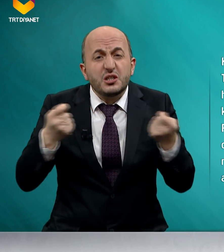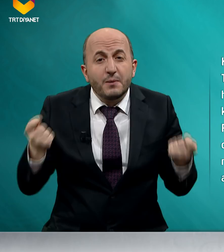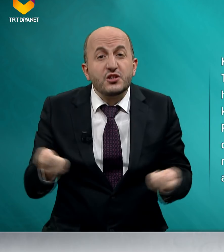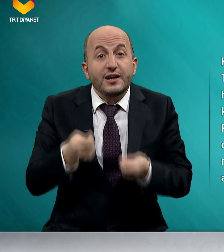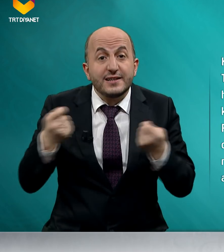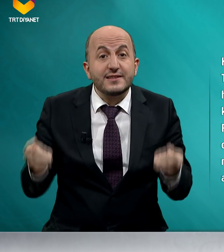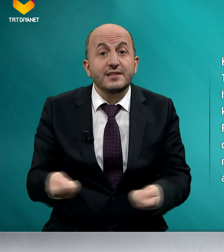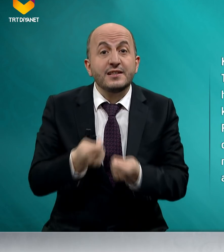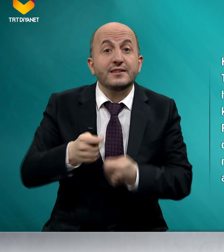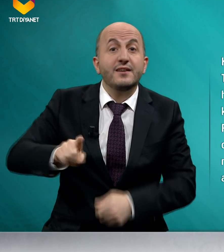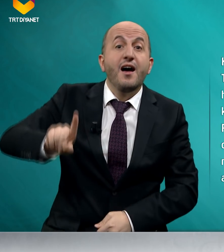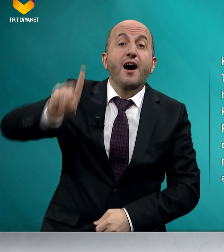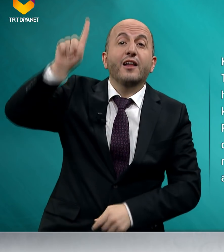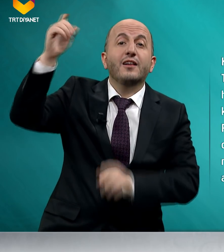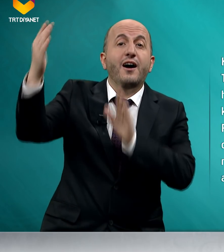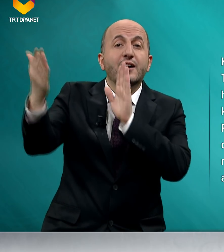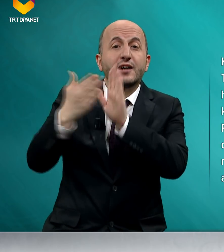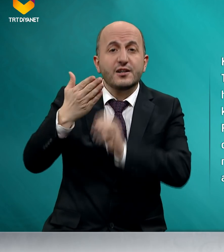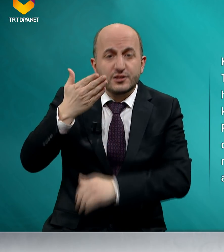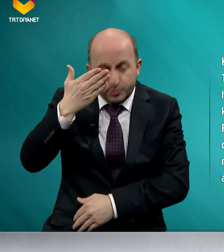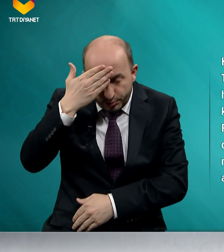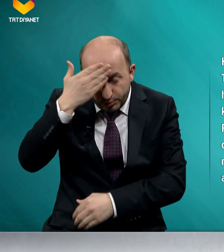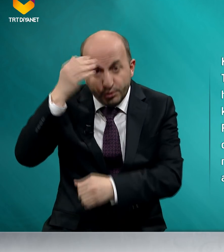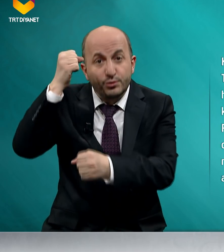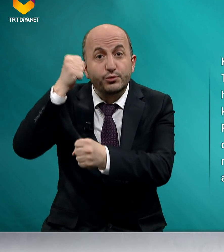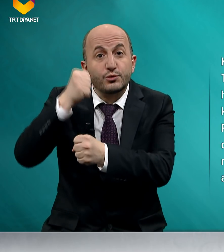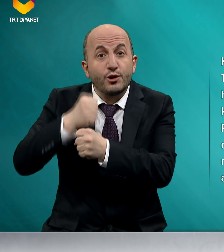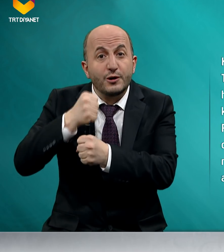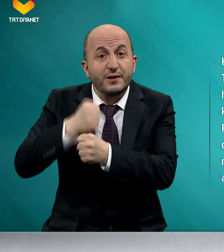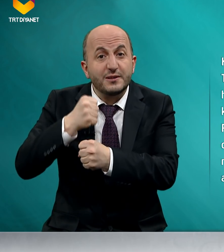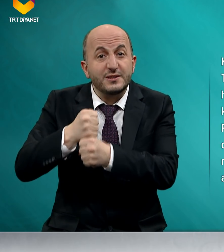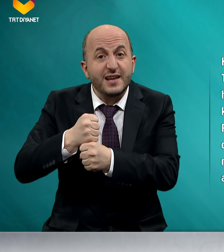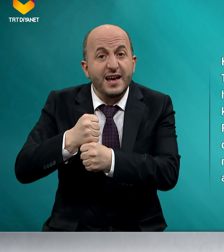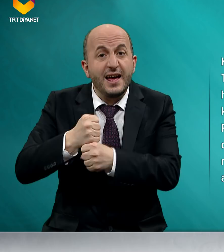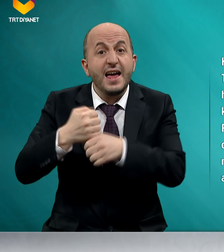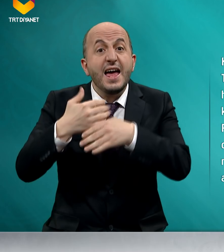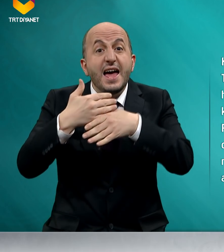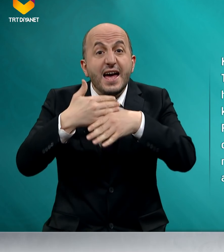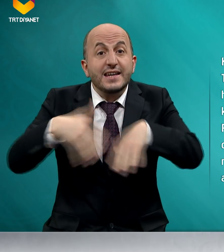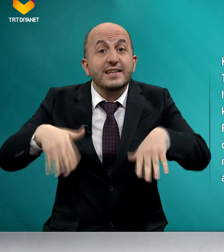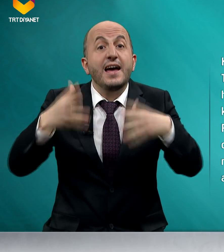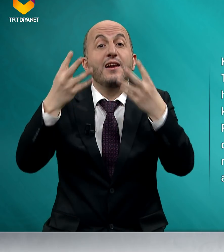meşgalesinin Allah'a karşı kulluk görevlerimize engel